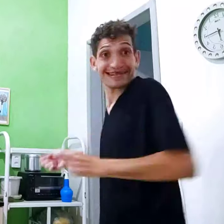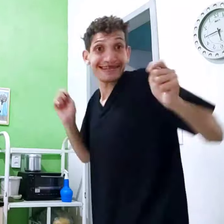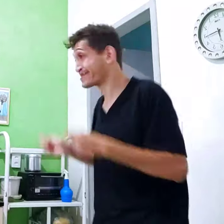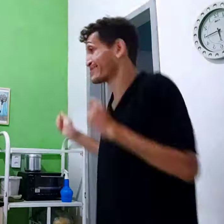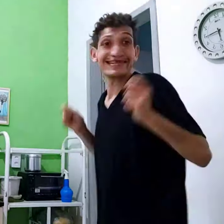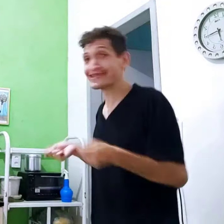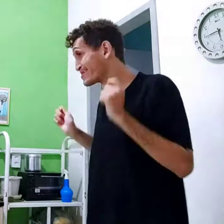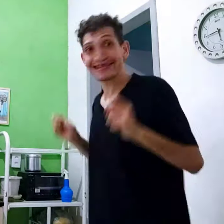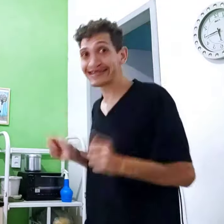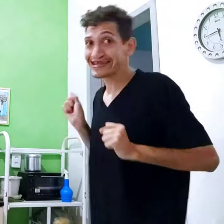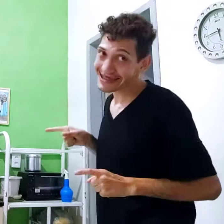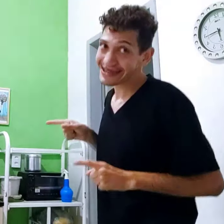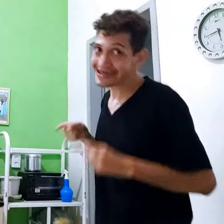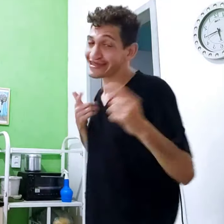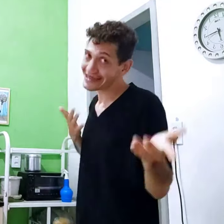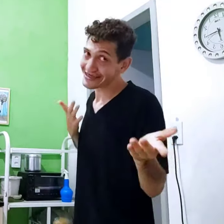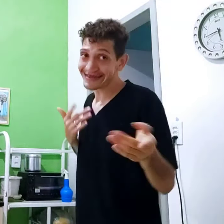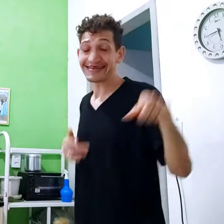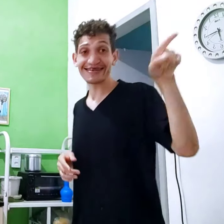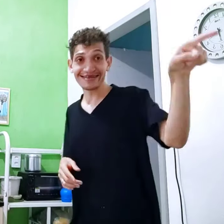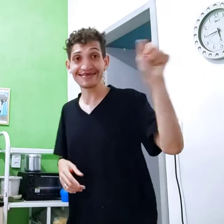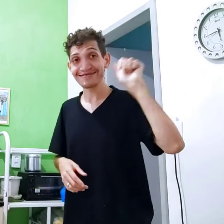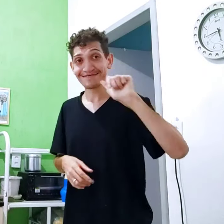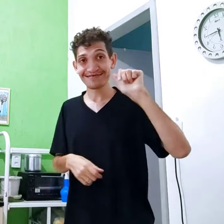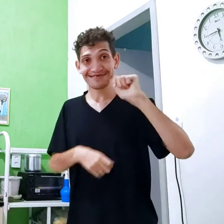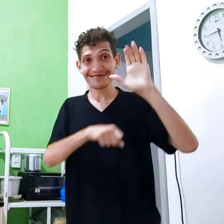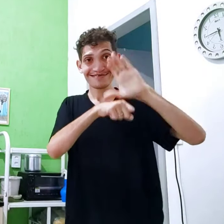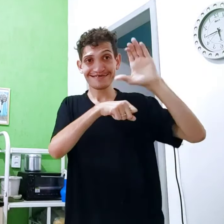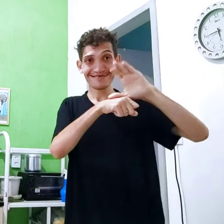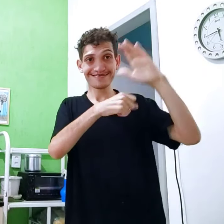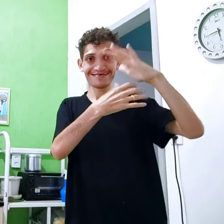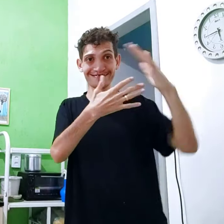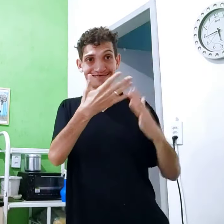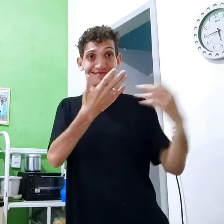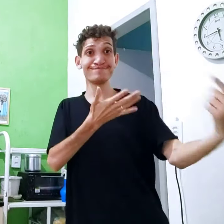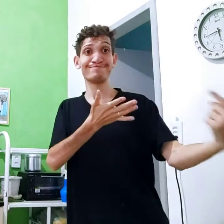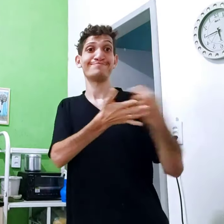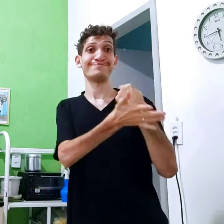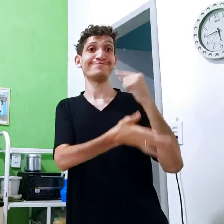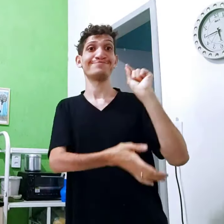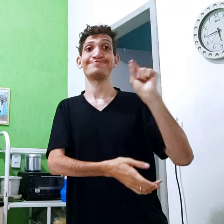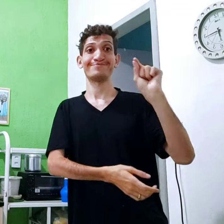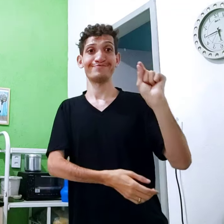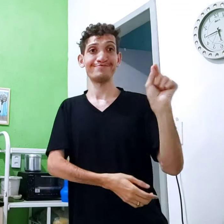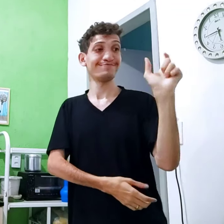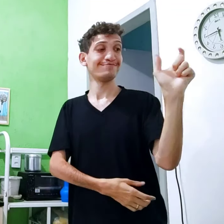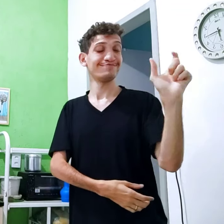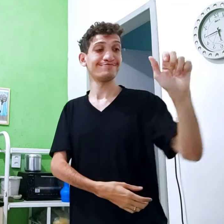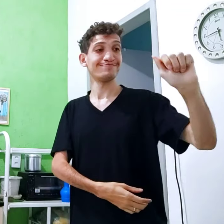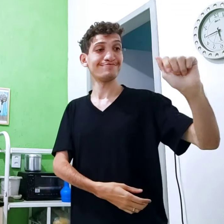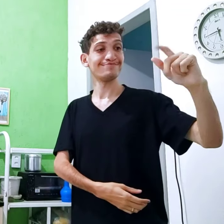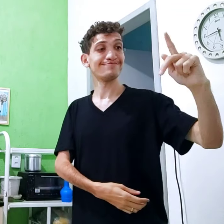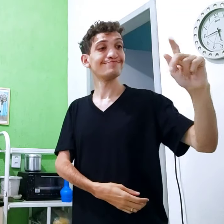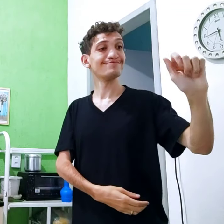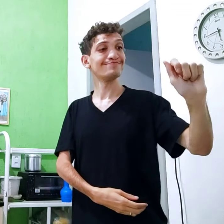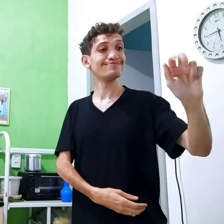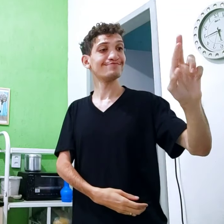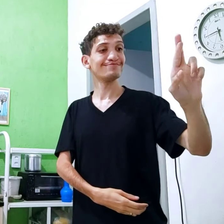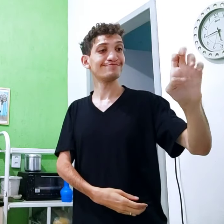Ta-ta-ra ta-ta-ta-ra! Lá, mulher, o curso Libras perguntou e Palavra